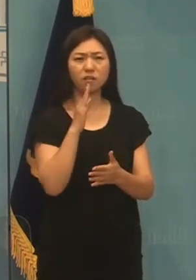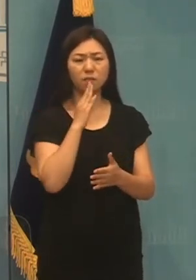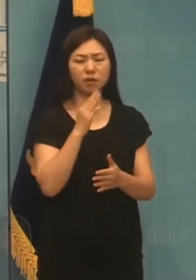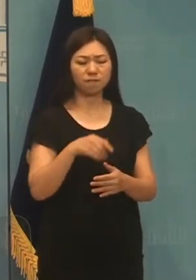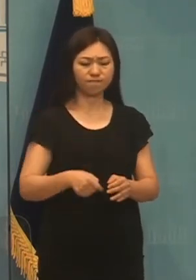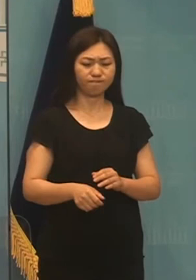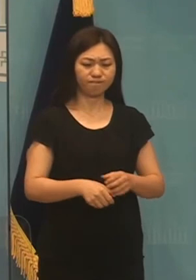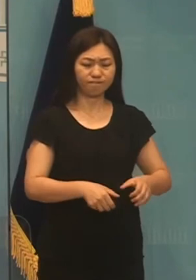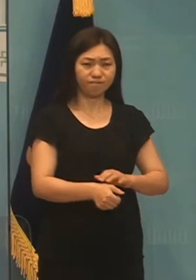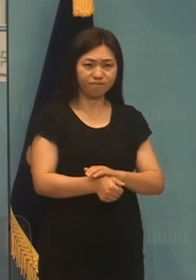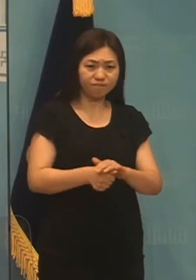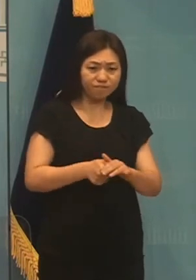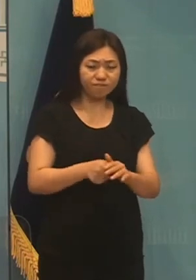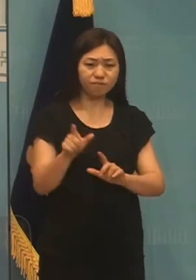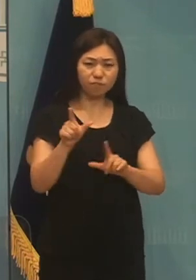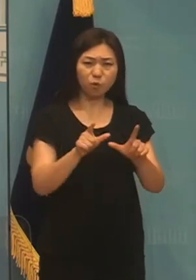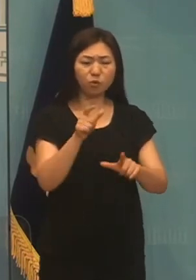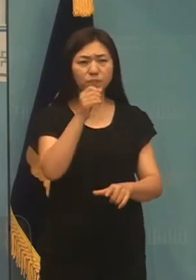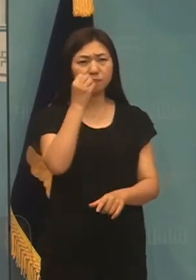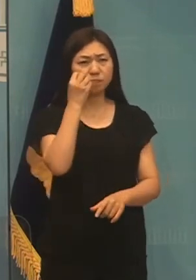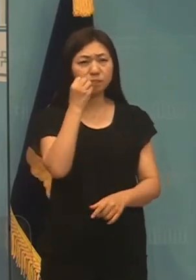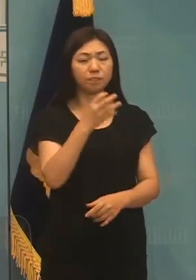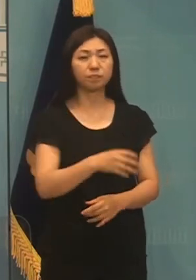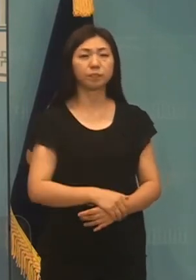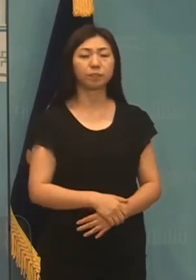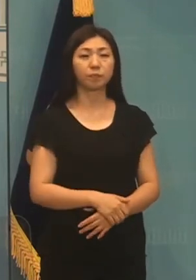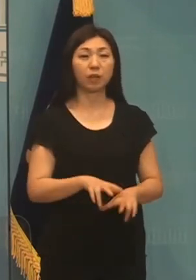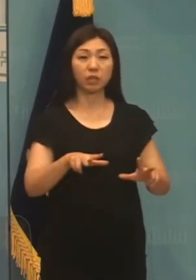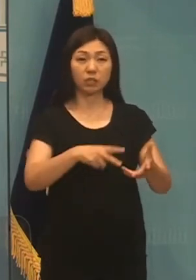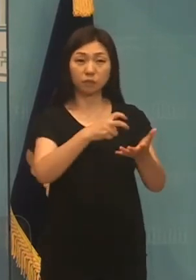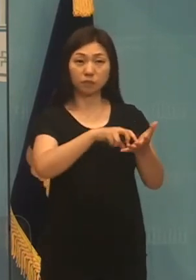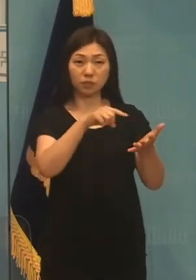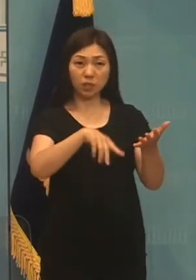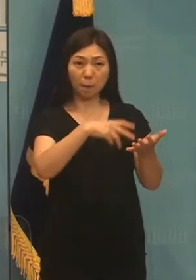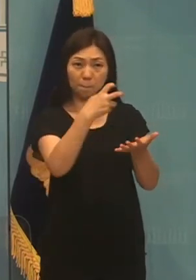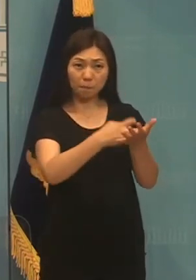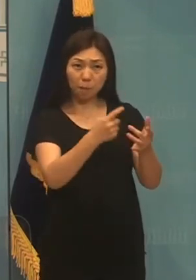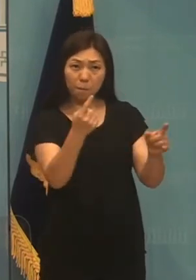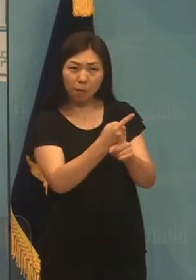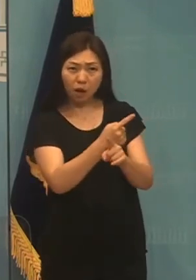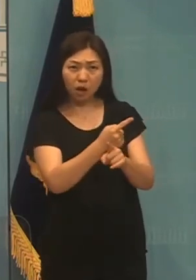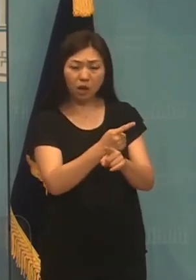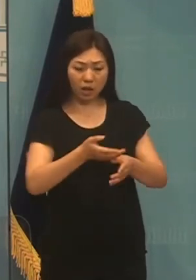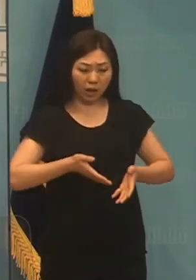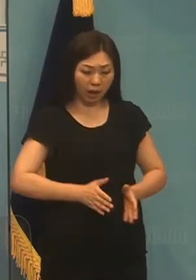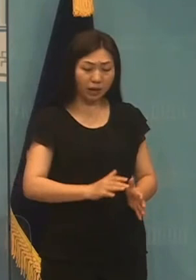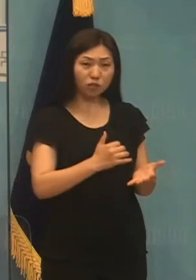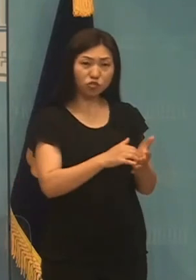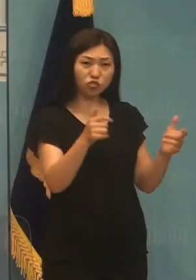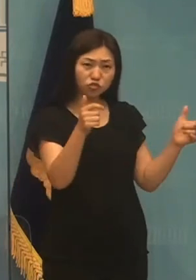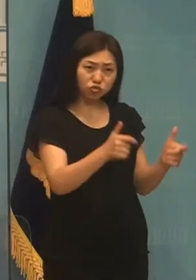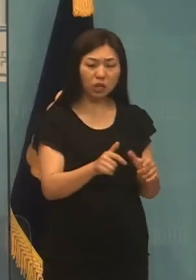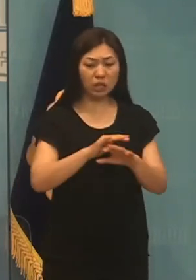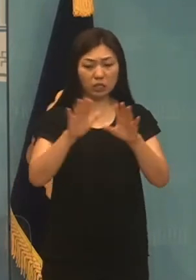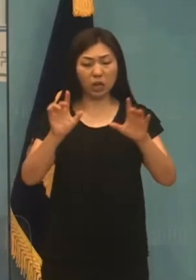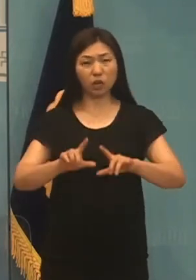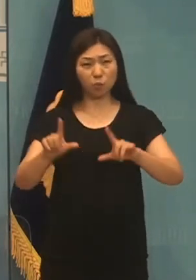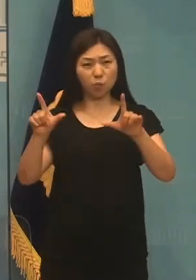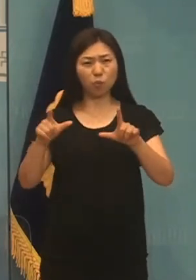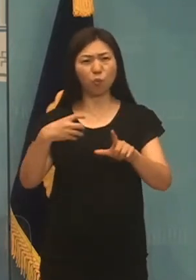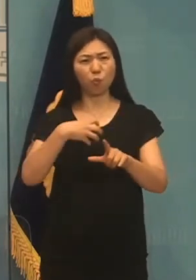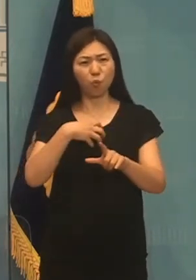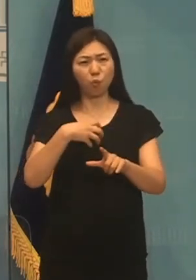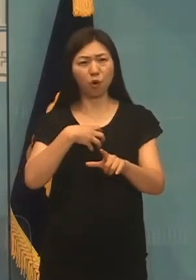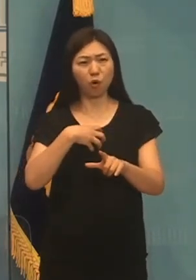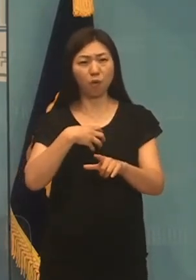정부의 세법 개정안은 저출세 고령화, 기후위기, 불평등, 대응